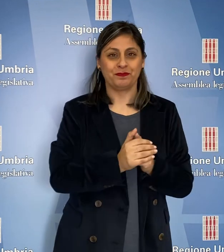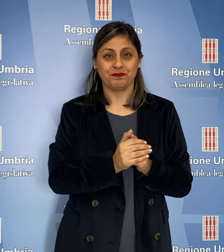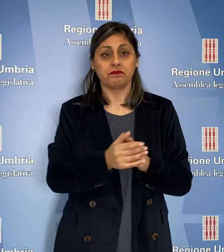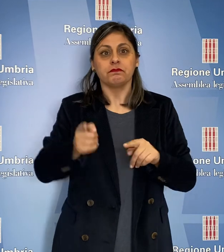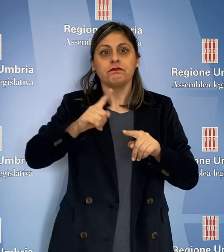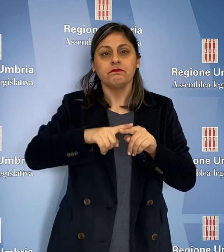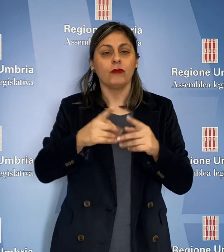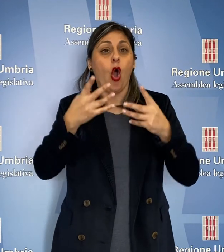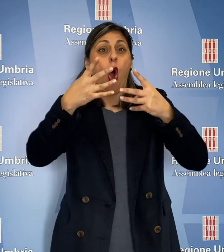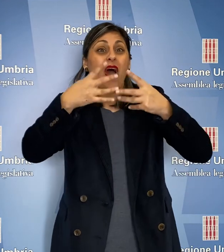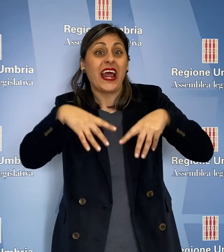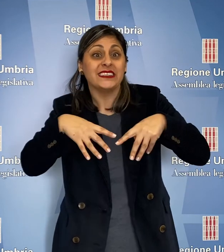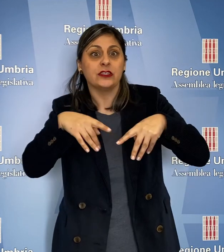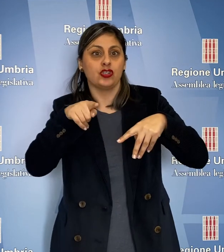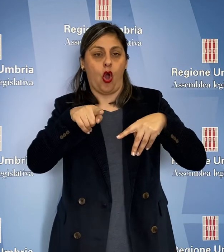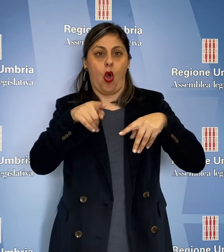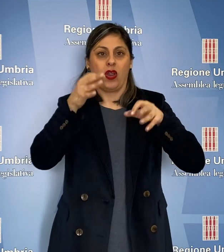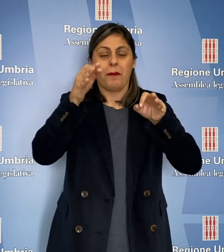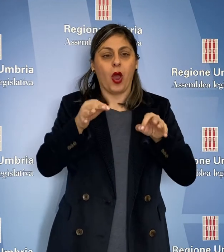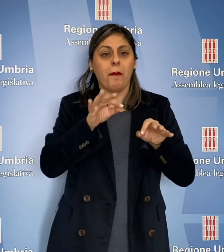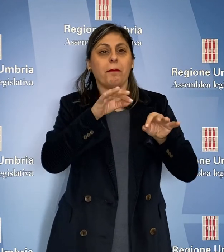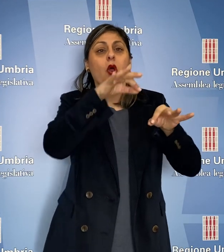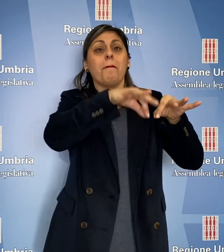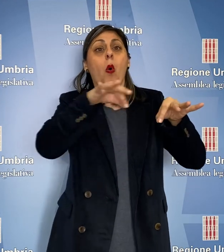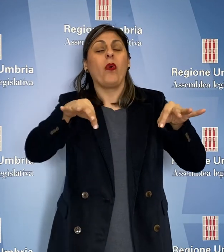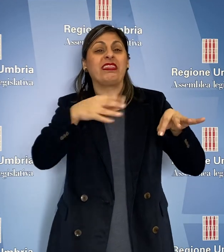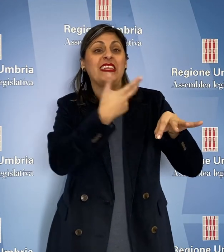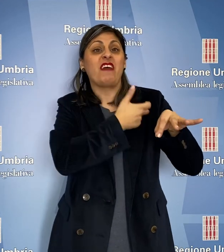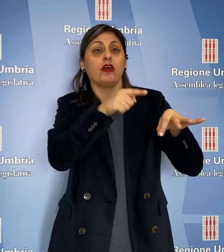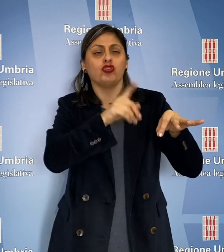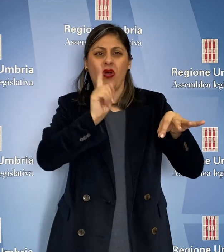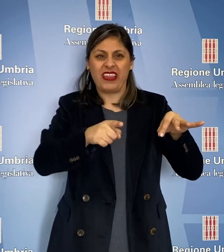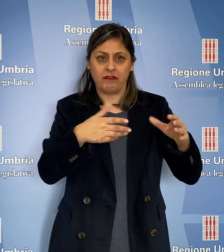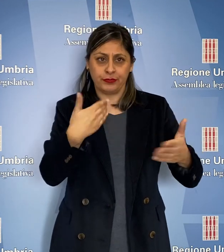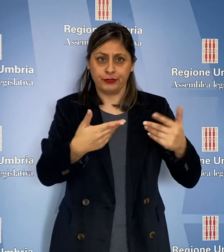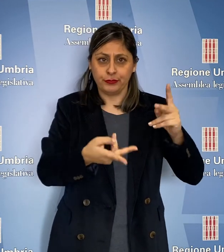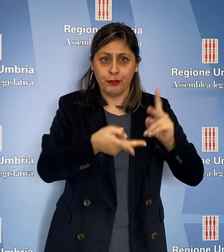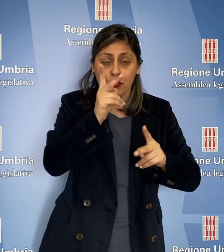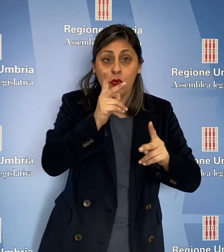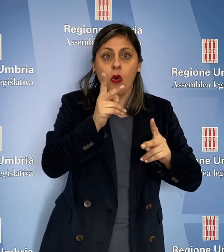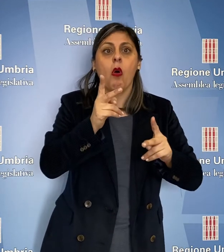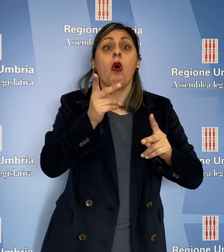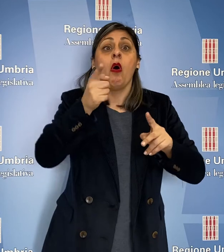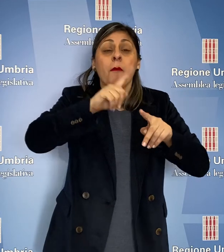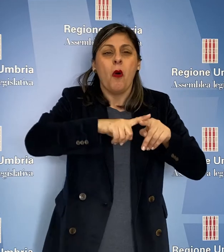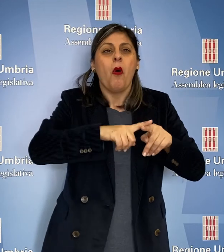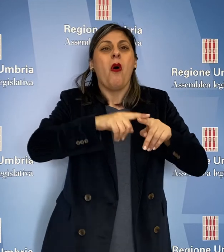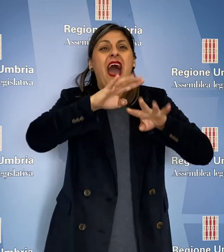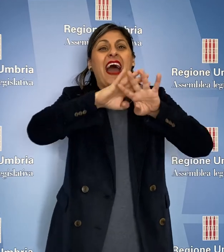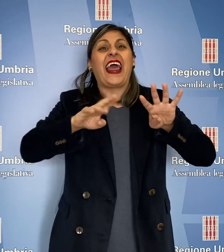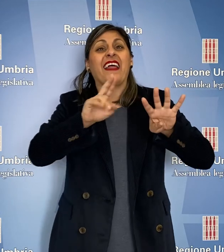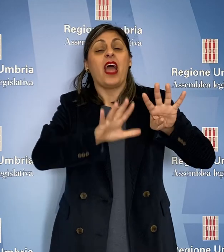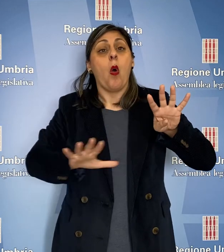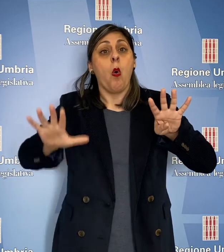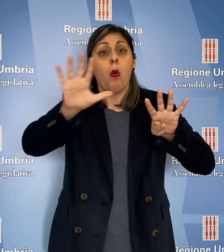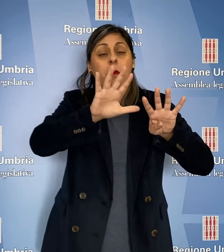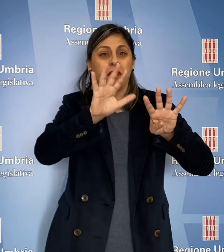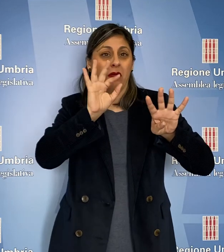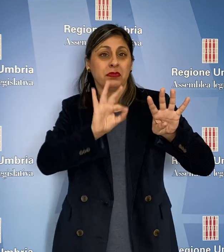modalità organizzativa per l'accesso ai punti vaccinali, implementare rapidamente la rete dei punti vaccinali sul territorio regionale,